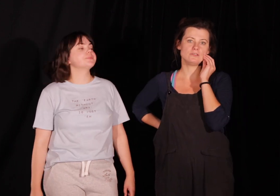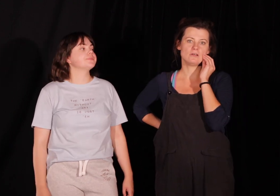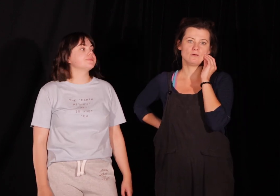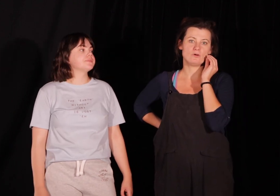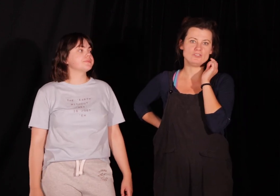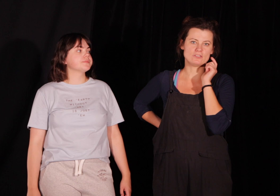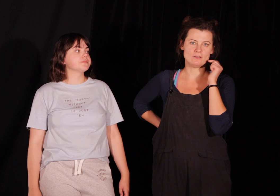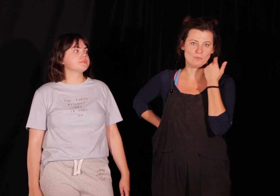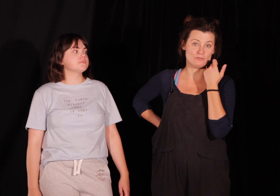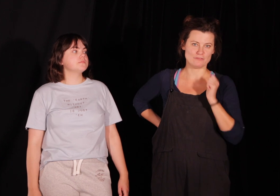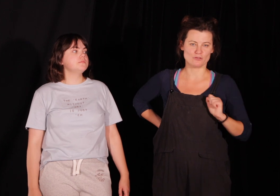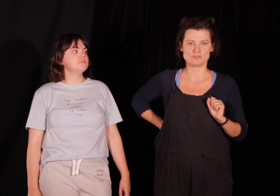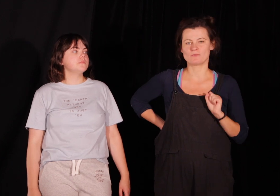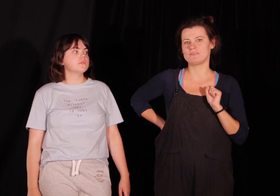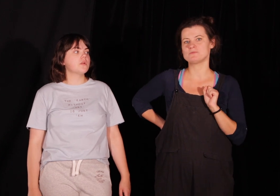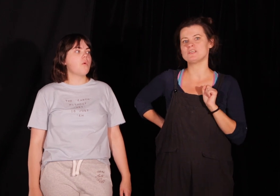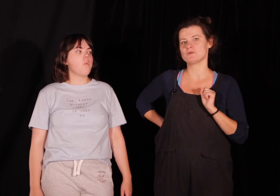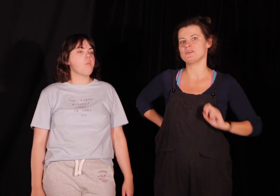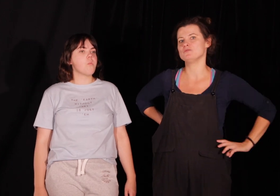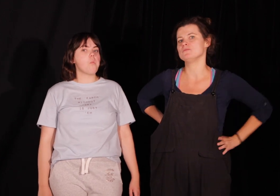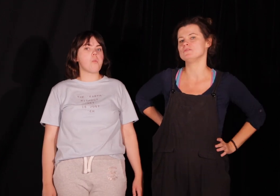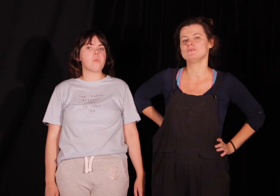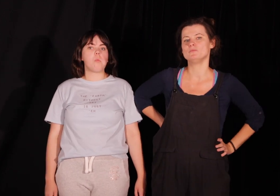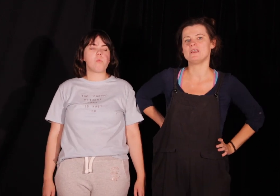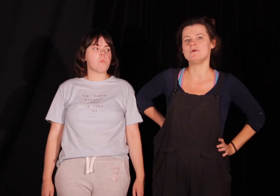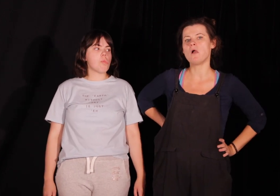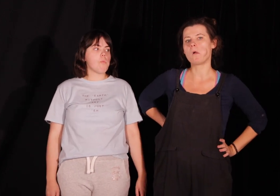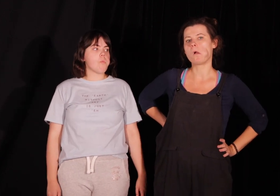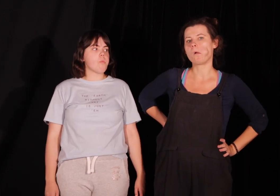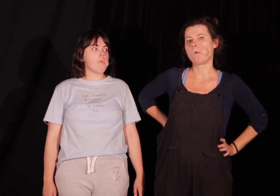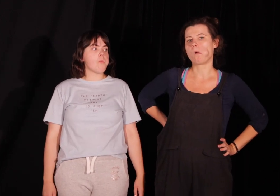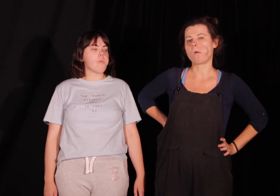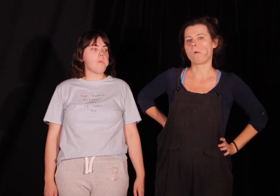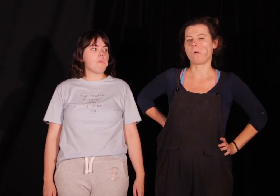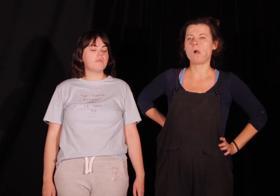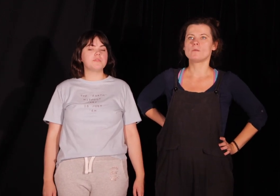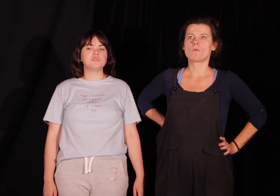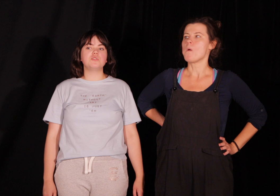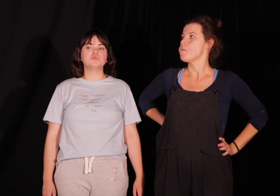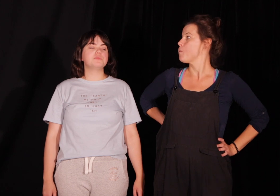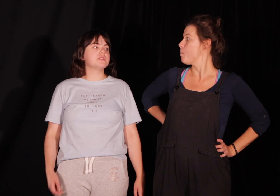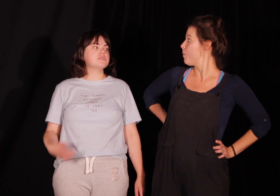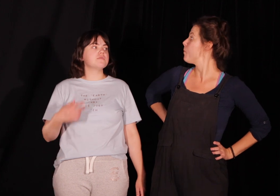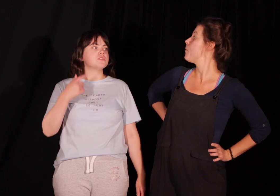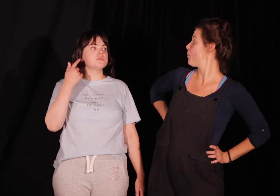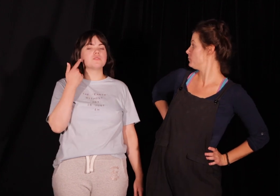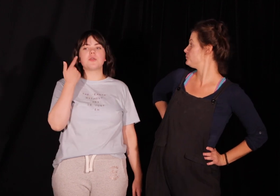policzki od wewnątrz. Więc my też sobie je umyjemy. W tym celu możemy narysować sobie tutaj